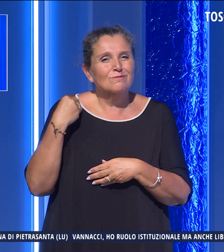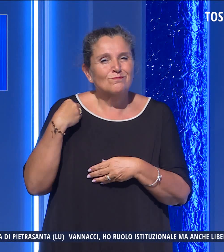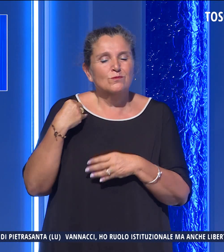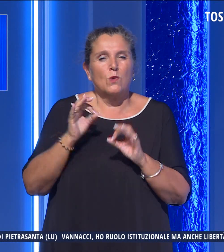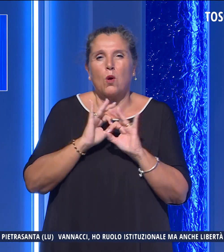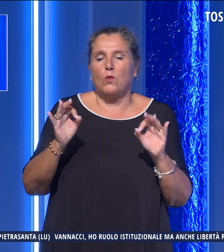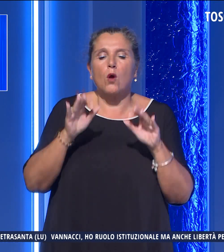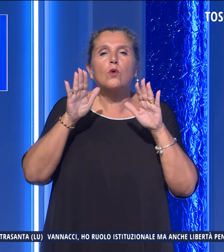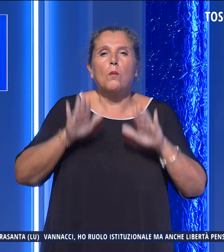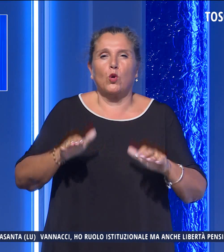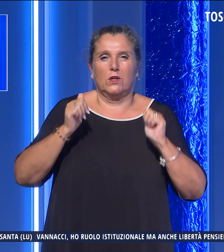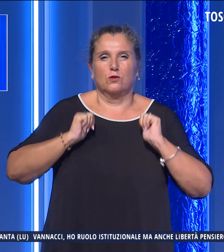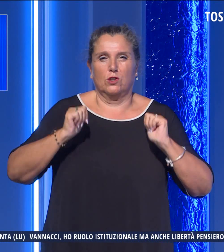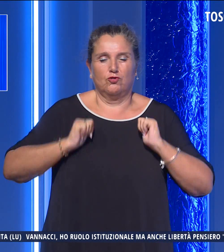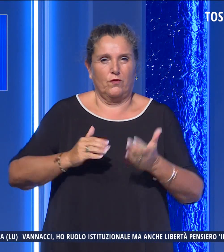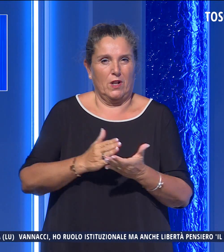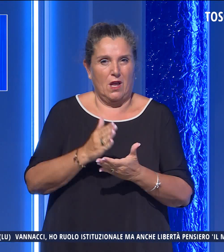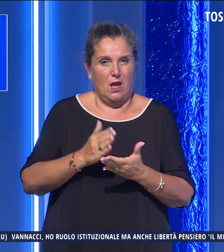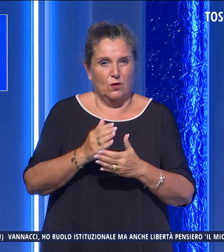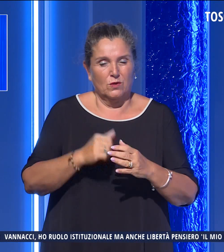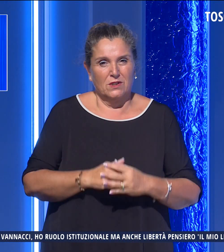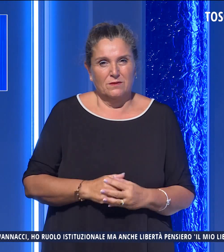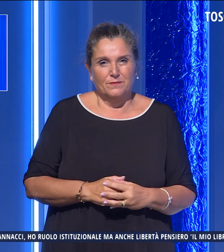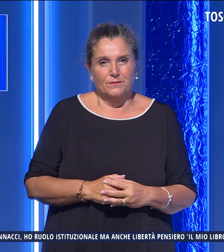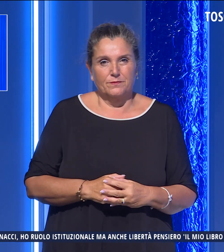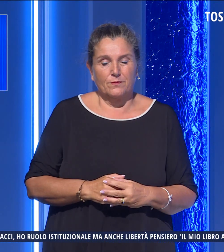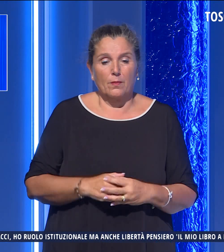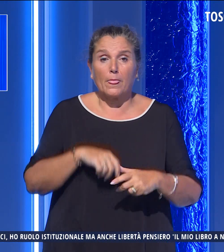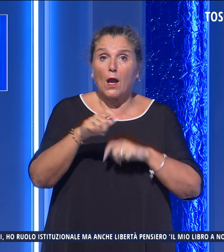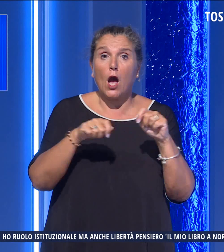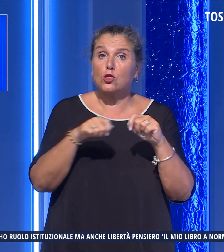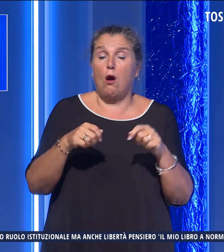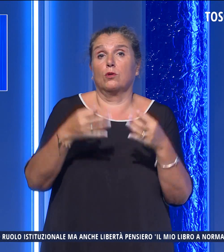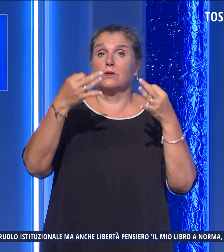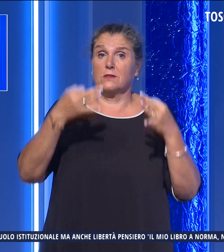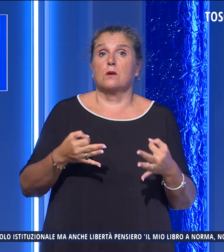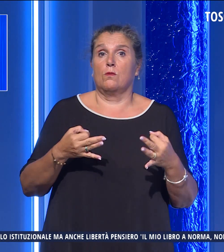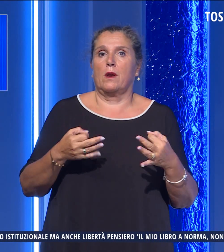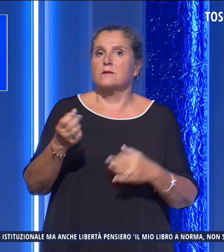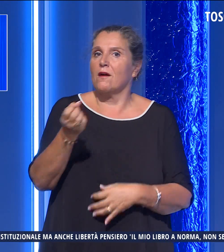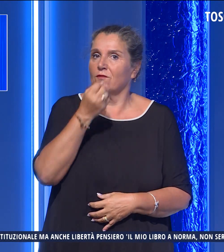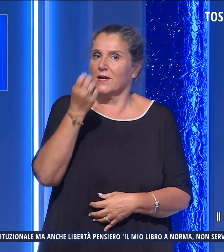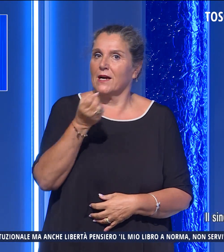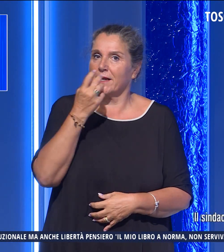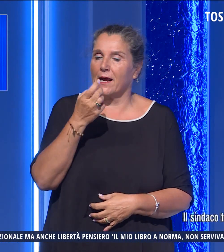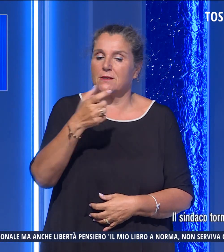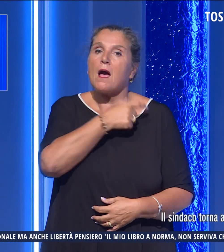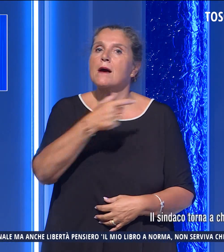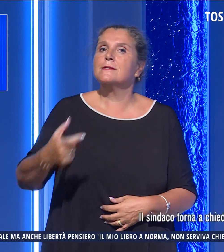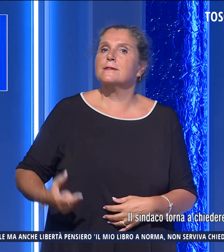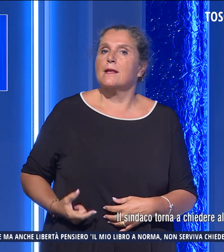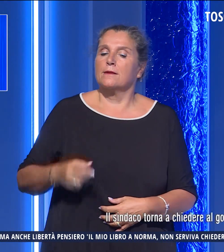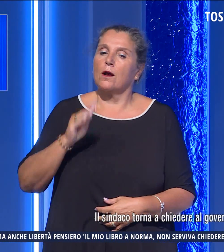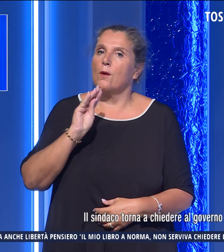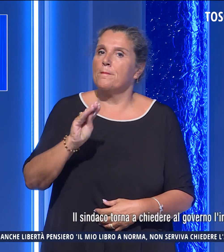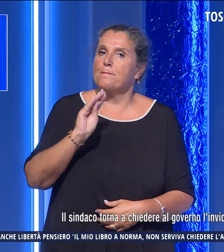protezione civile. Il nodo sicurezza a Firenze. Il Sindaco torna